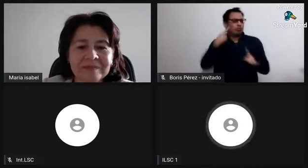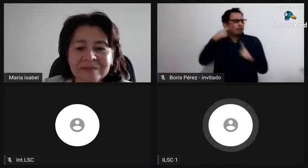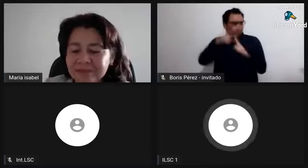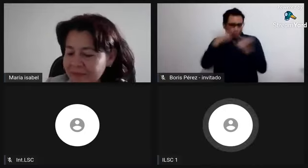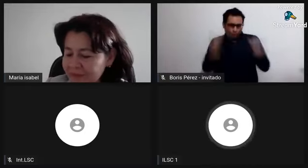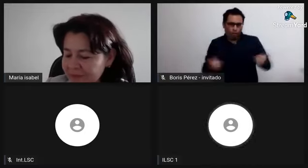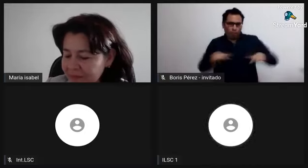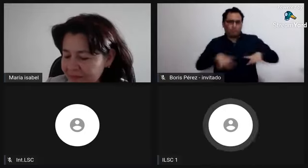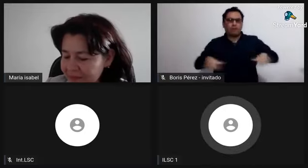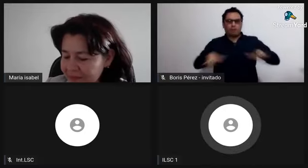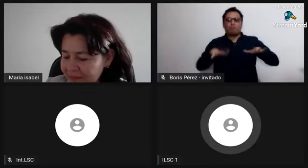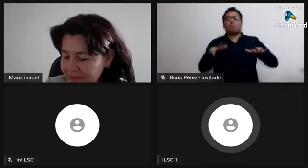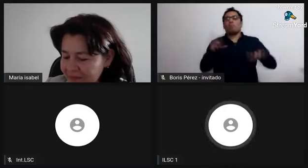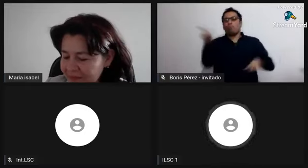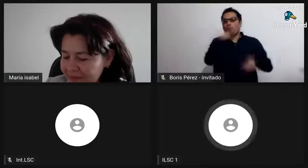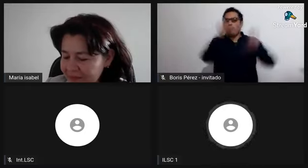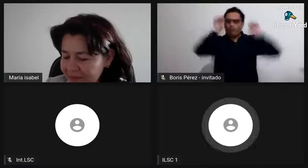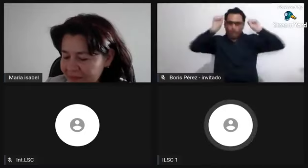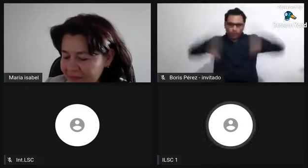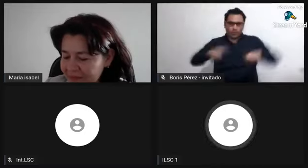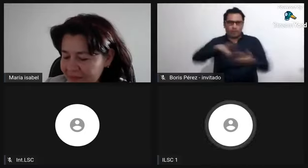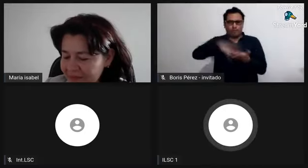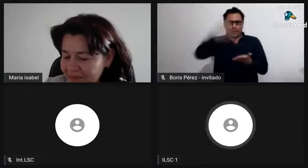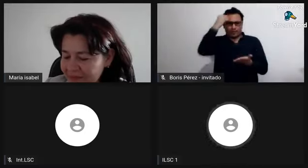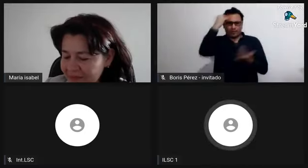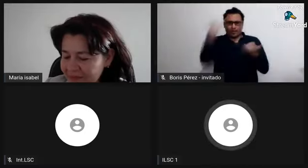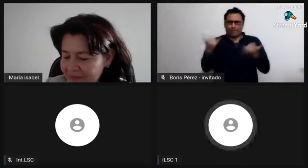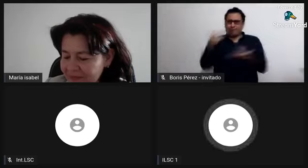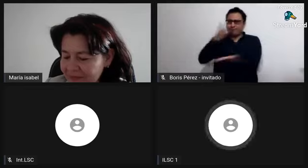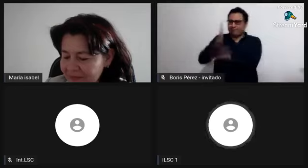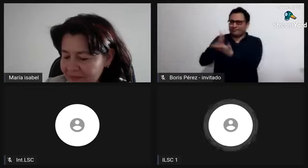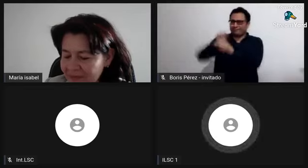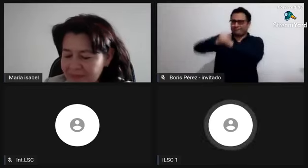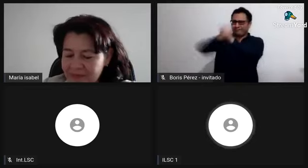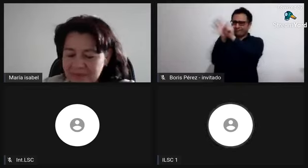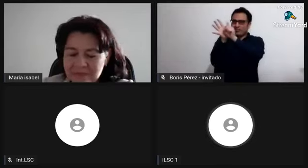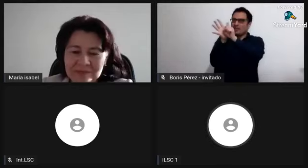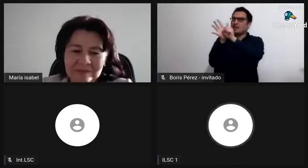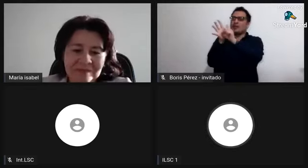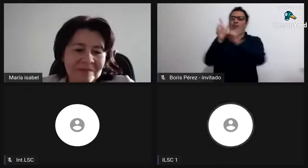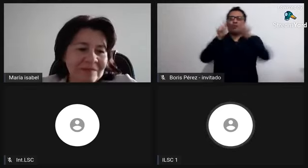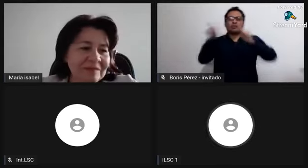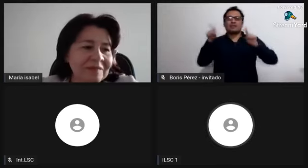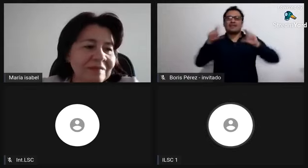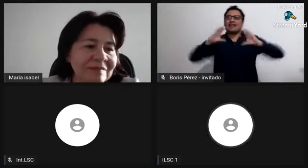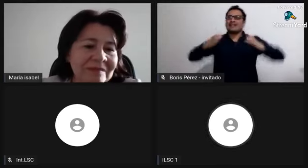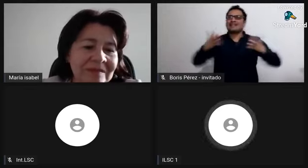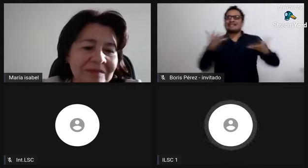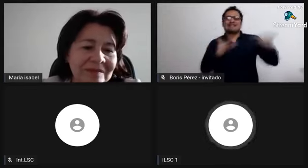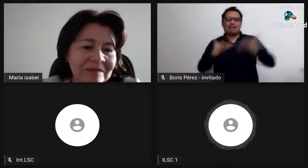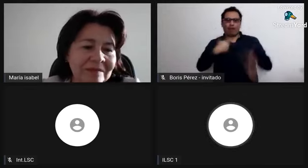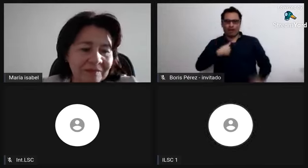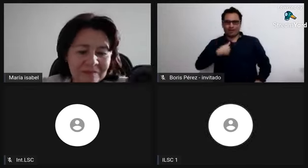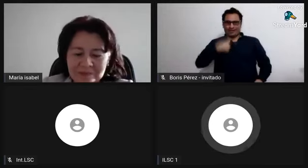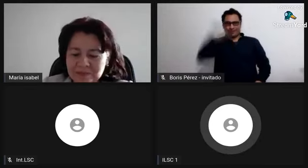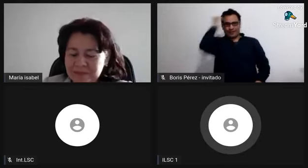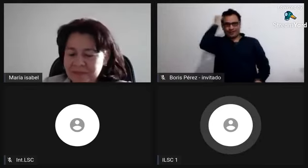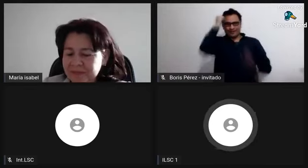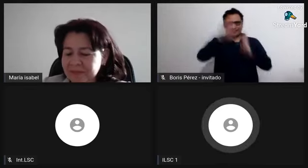participaron, que de verdad estoy muy contento y muy agradecido por haber estado acompañándonos con nosotros en este espacio.